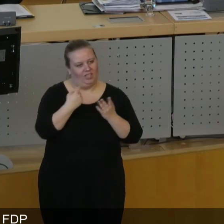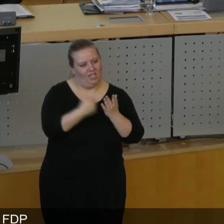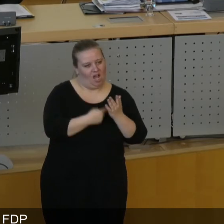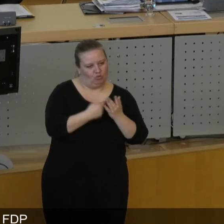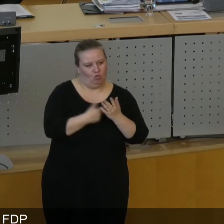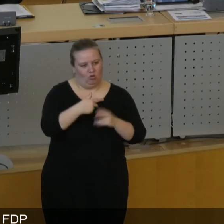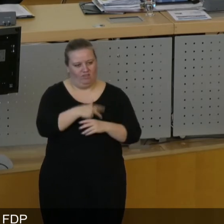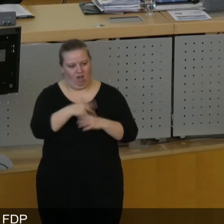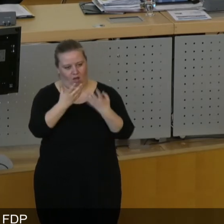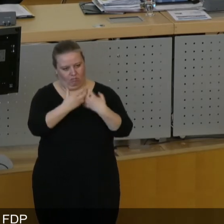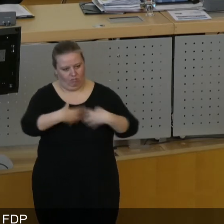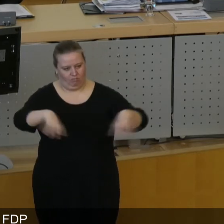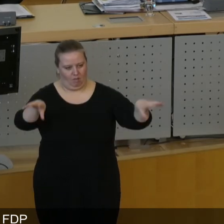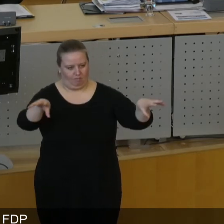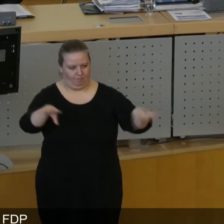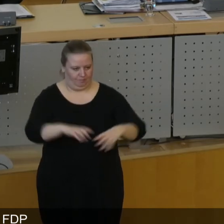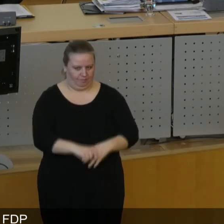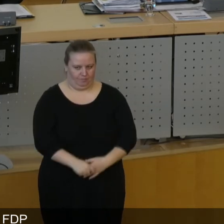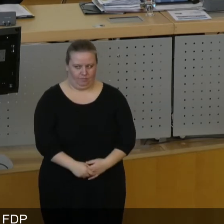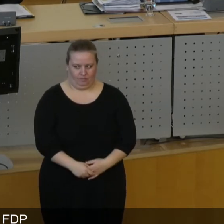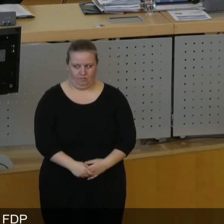und Wirklichkeit in der Politik zu setzen.